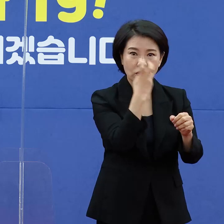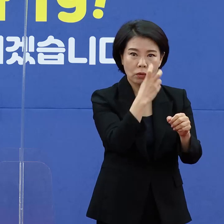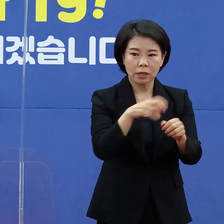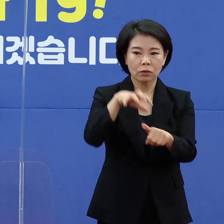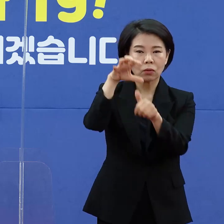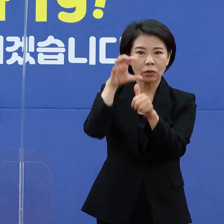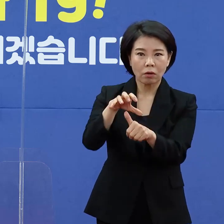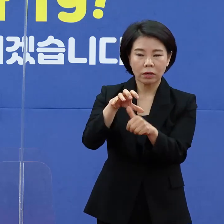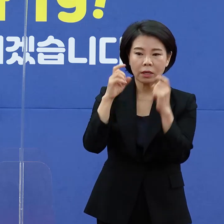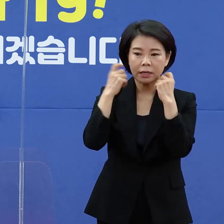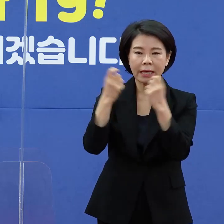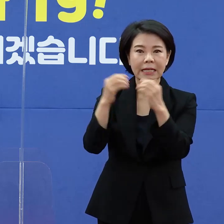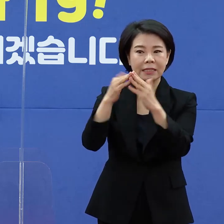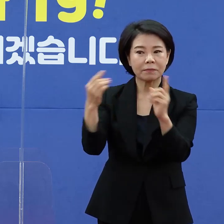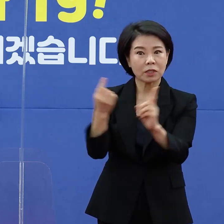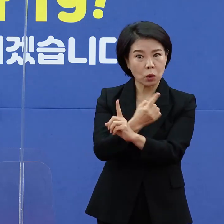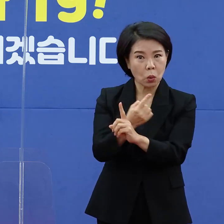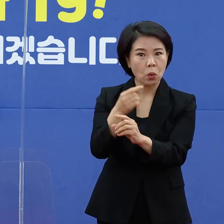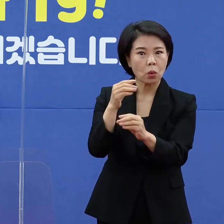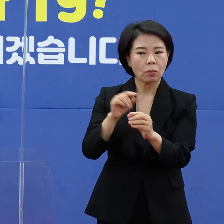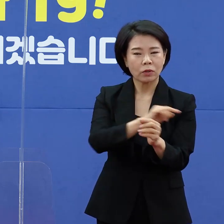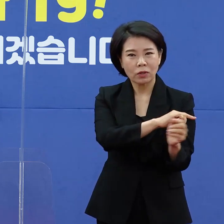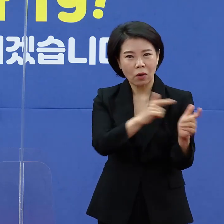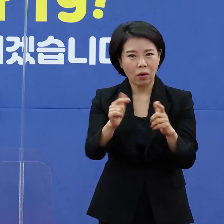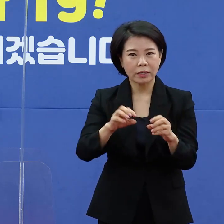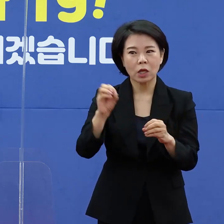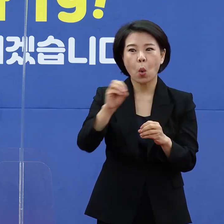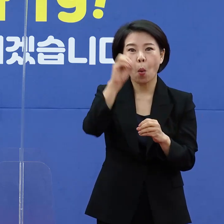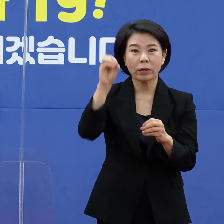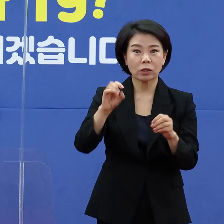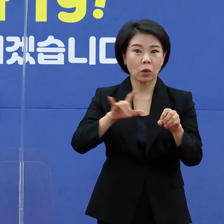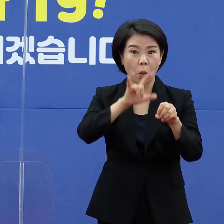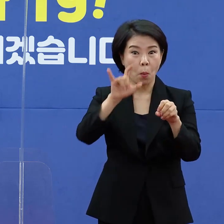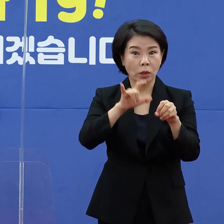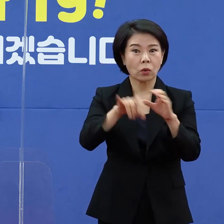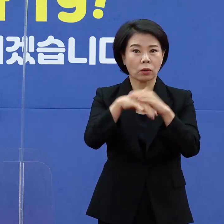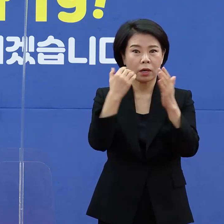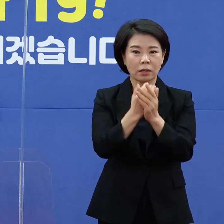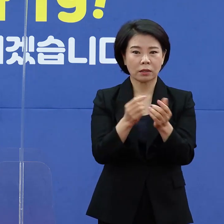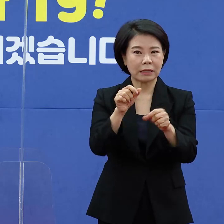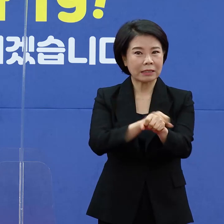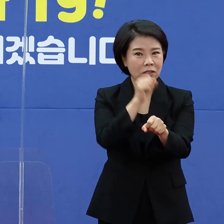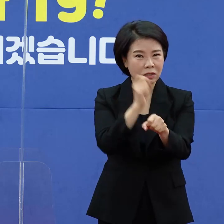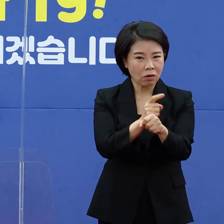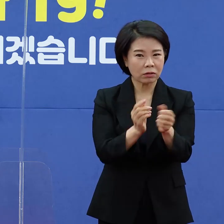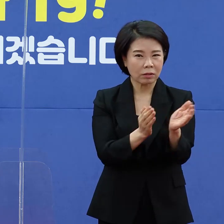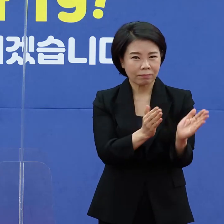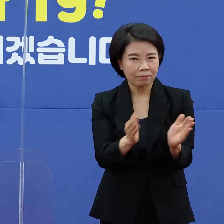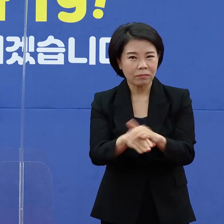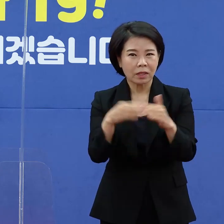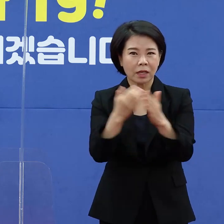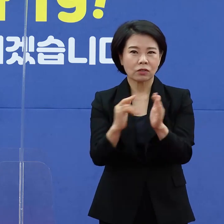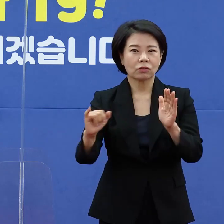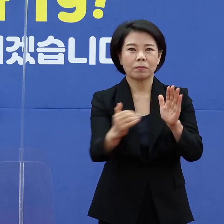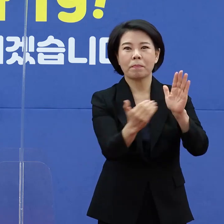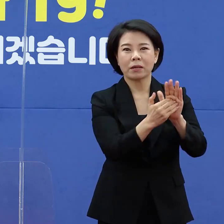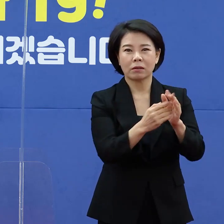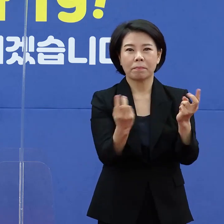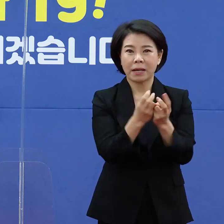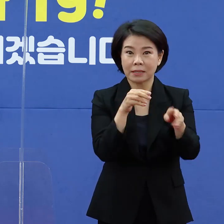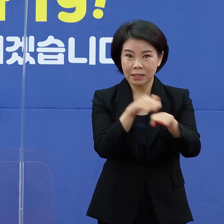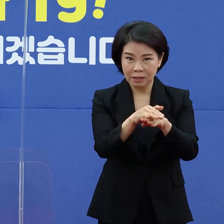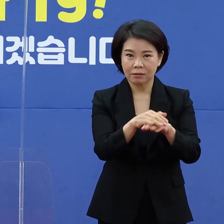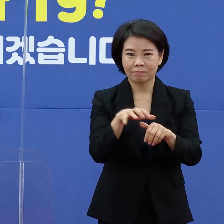격리, 재택, 치료 등 오미크론 특성을 고려한 방역체계 치료로 개편됩니다.